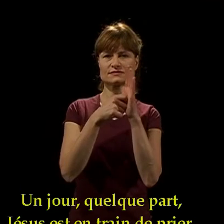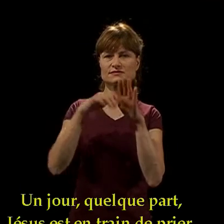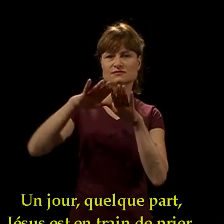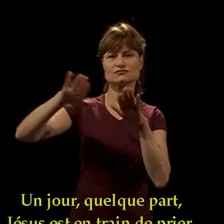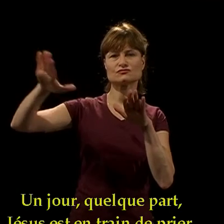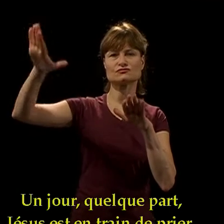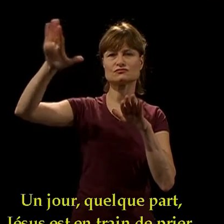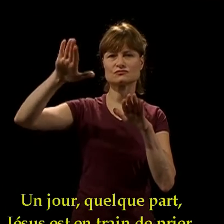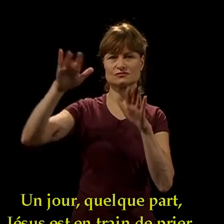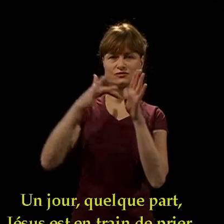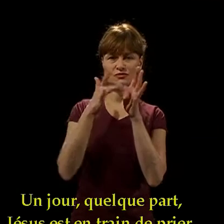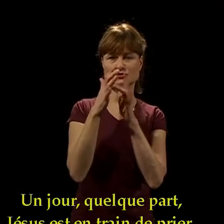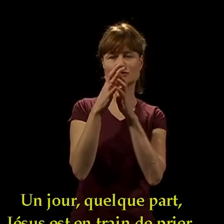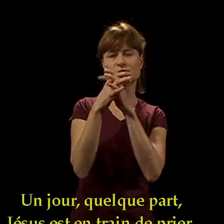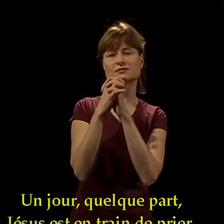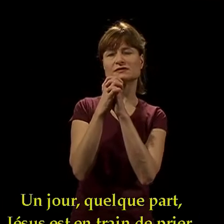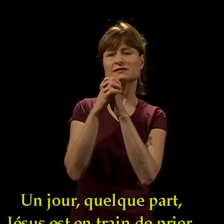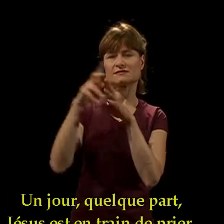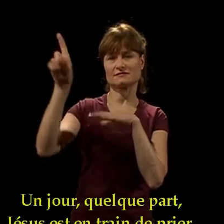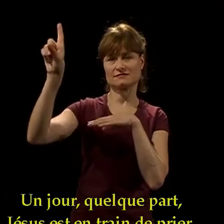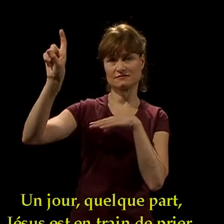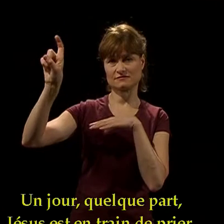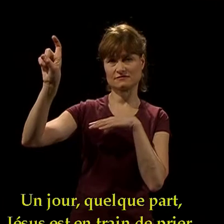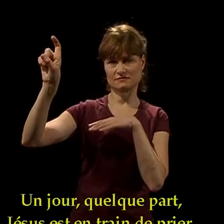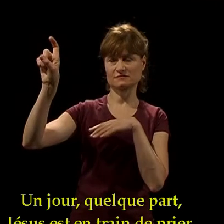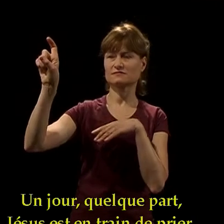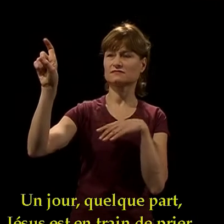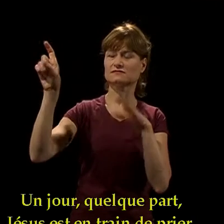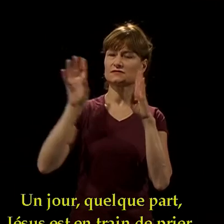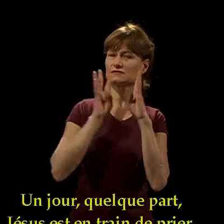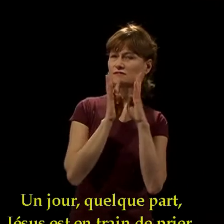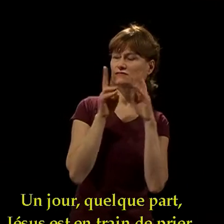Un jour, quelque part, Jésus est en train de prier.